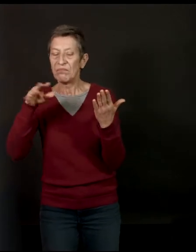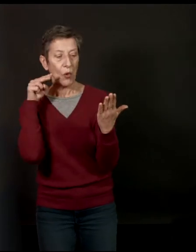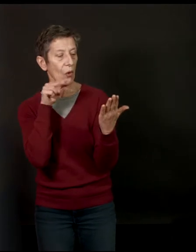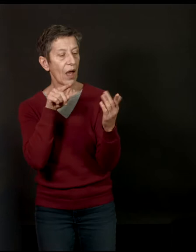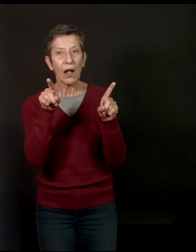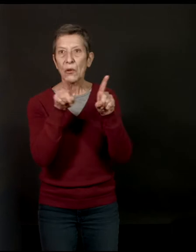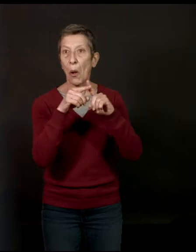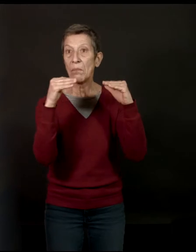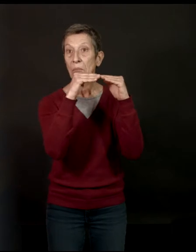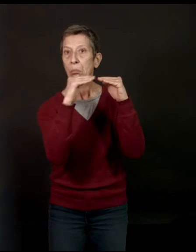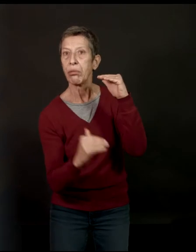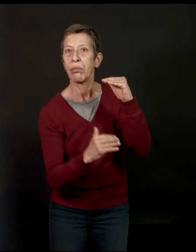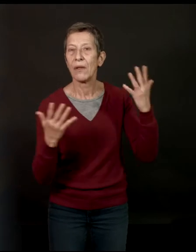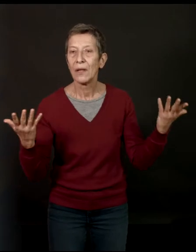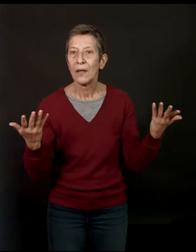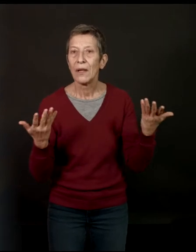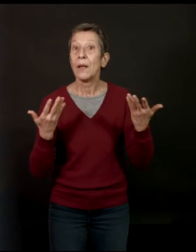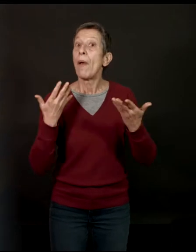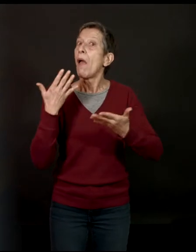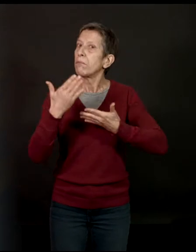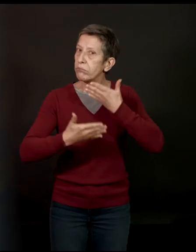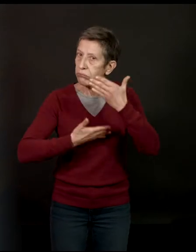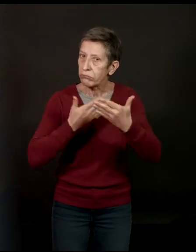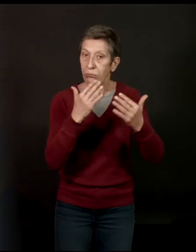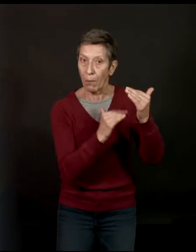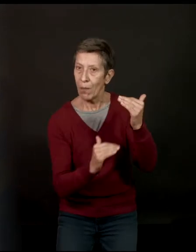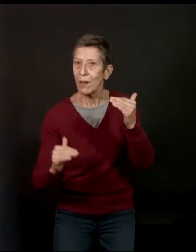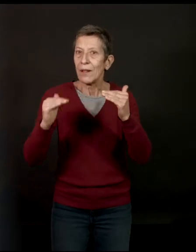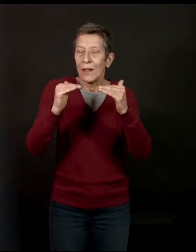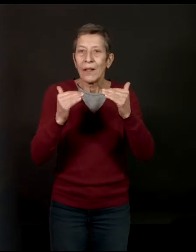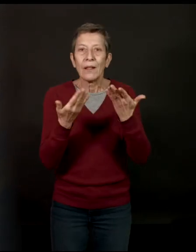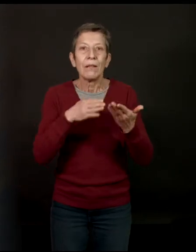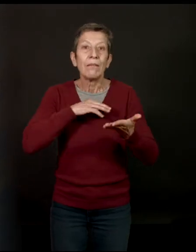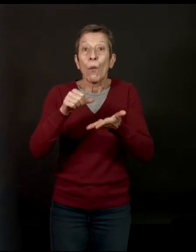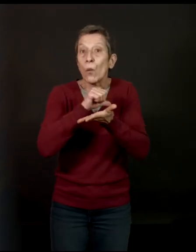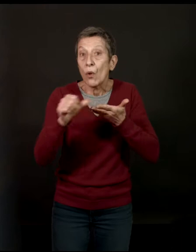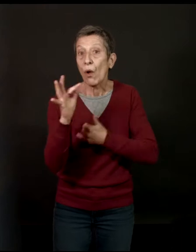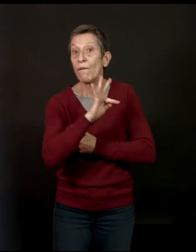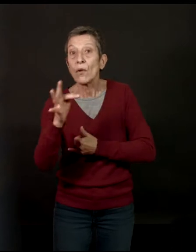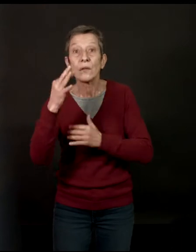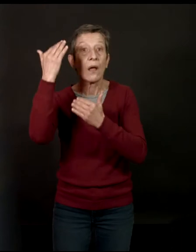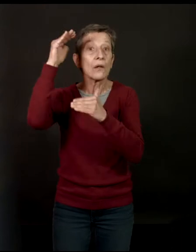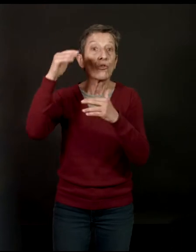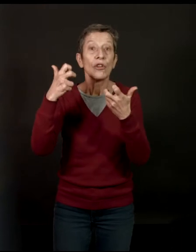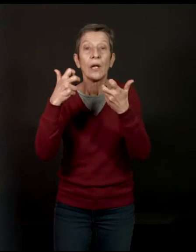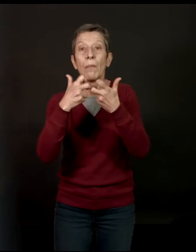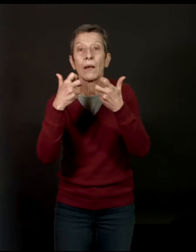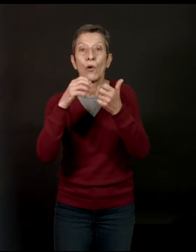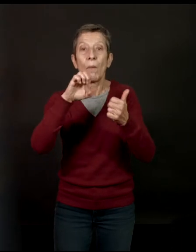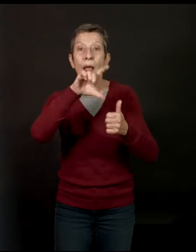c'est petit à petit sorti de là, avec des auteurs qui ont, à la fois français ou étrangers, je pense à quelqu'un comme Elroy,